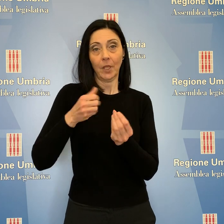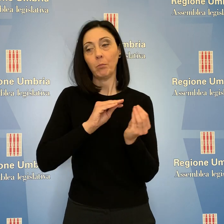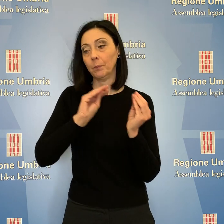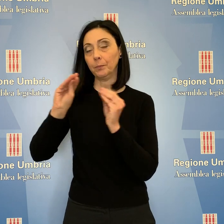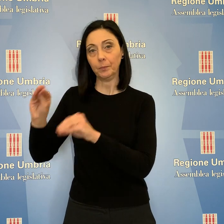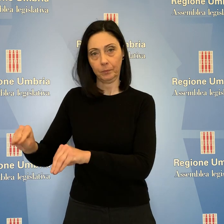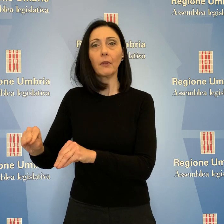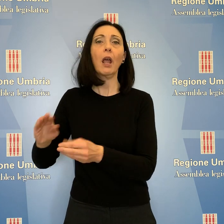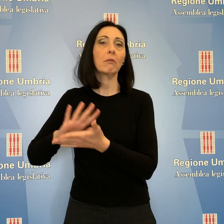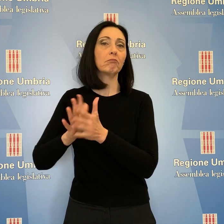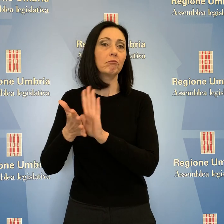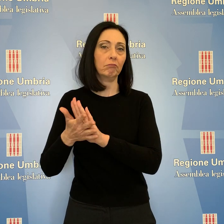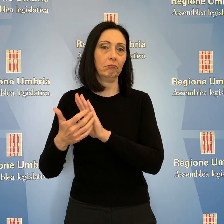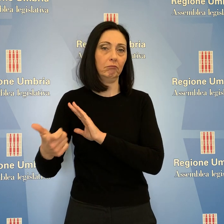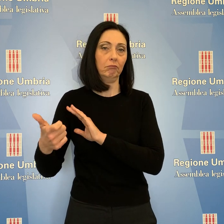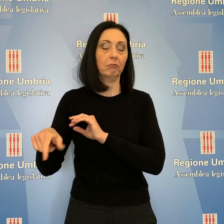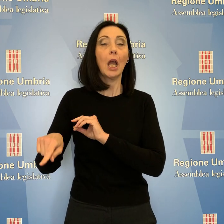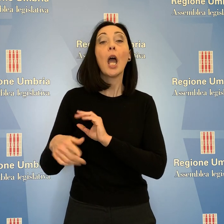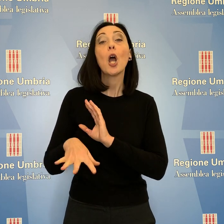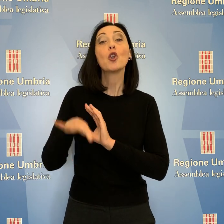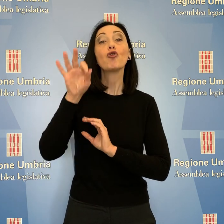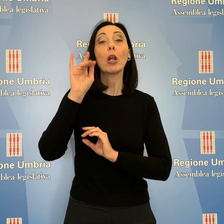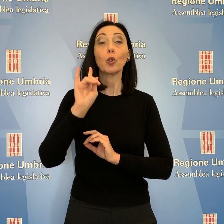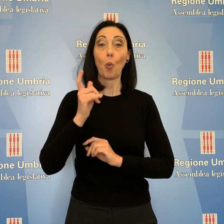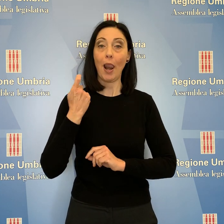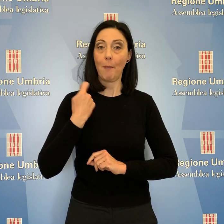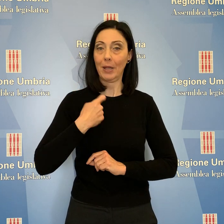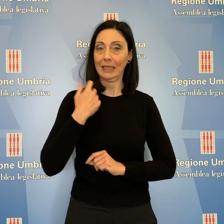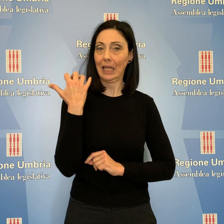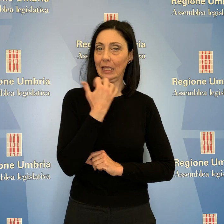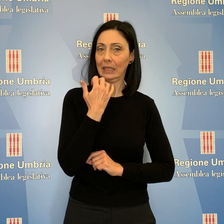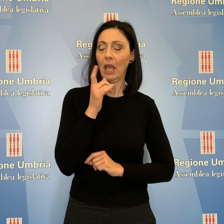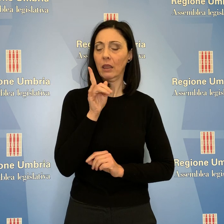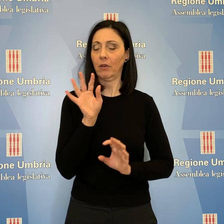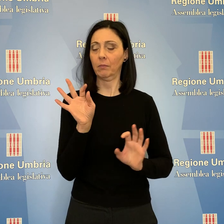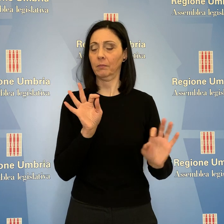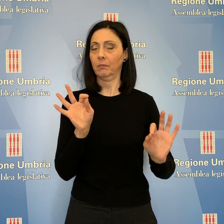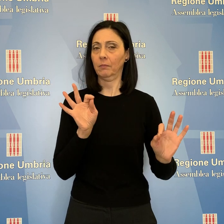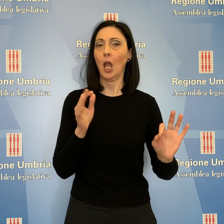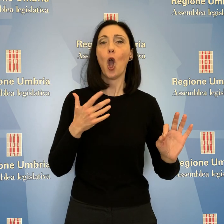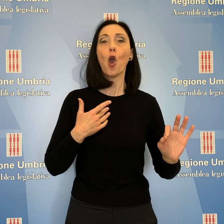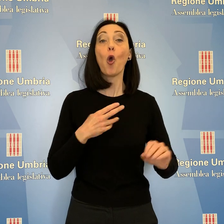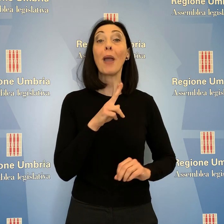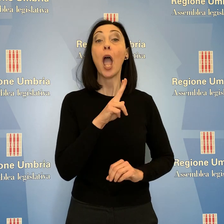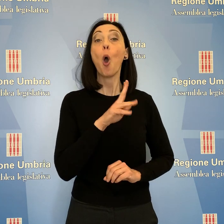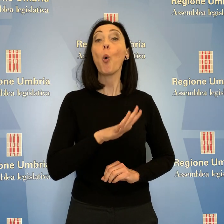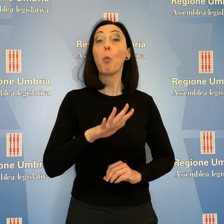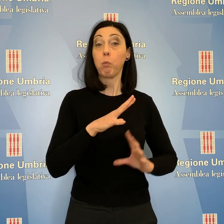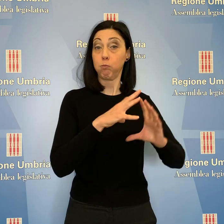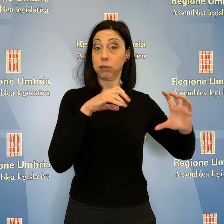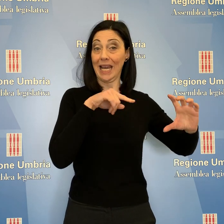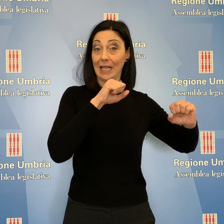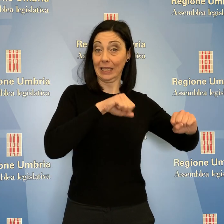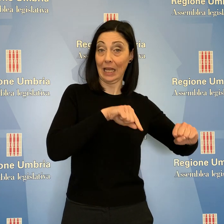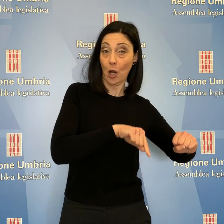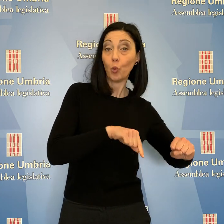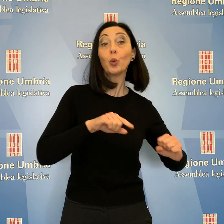Abbiamo scelto, ha detto la Presidente Tesei, di razionalizzare la situazione fondendo Umbria Salute e Umbria Digitale, che porterà un